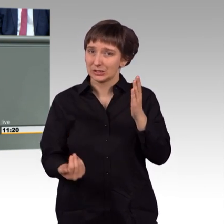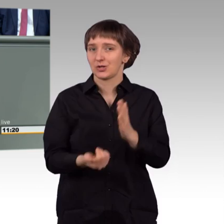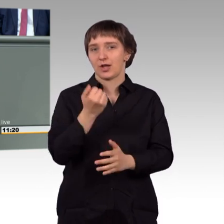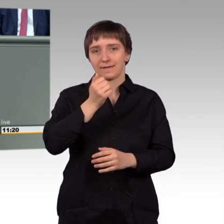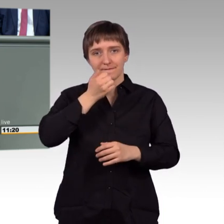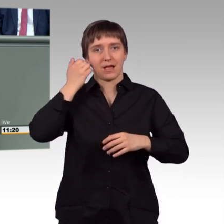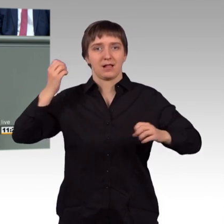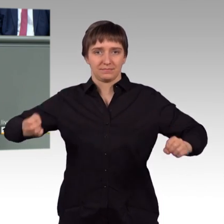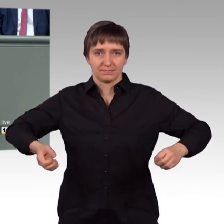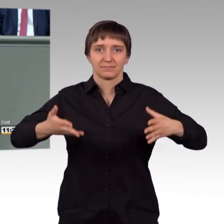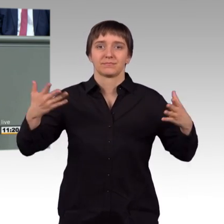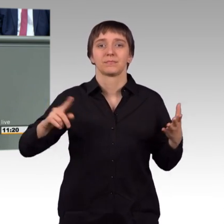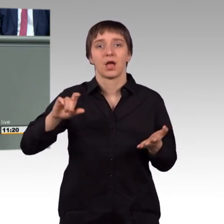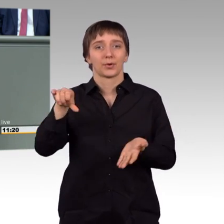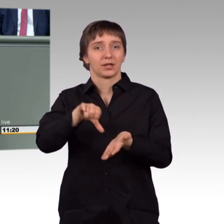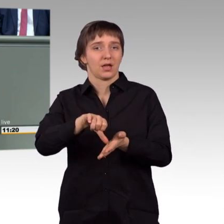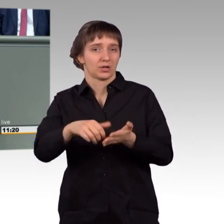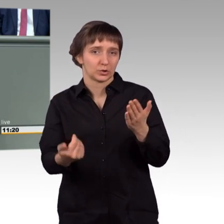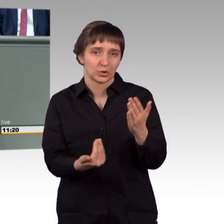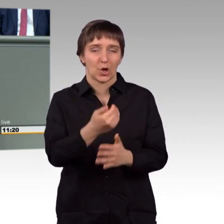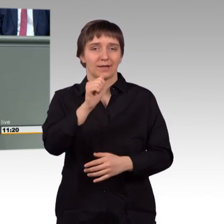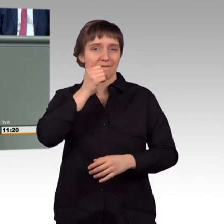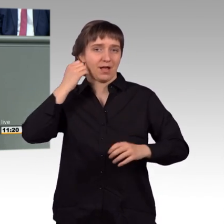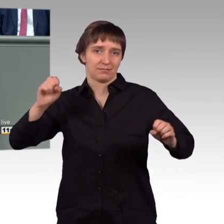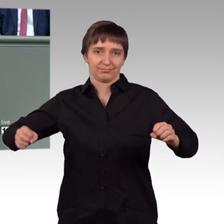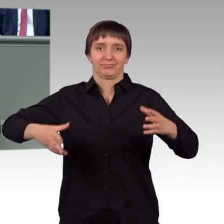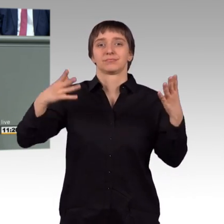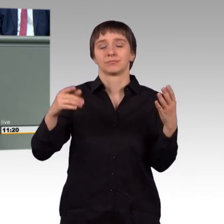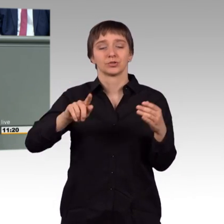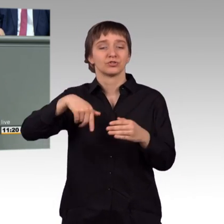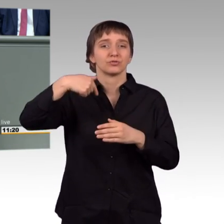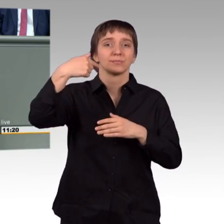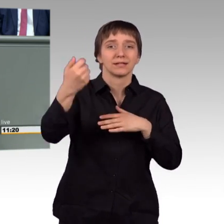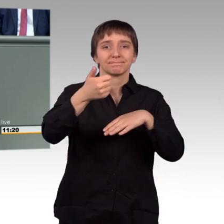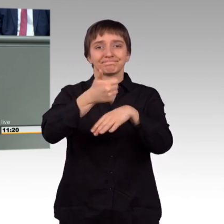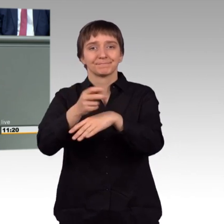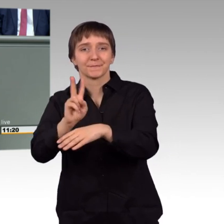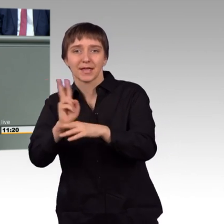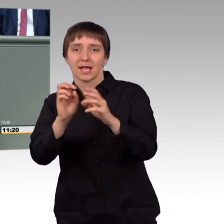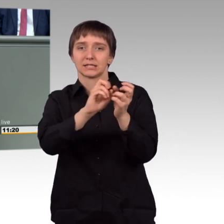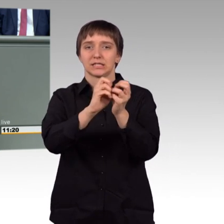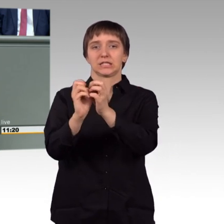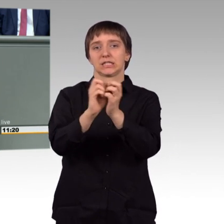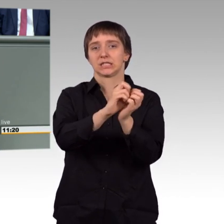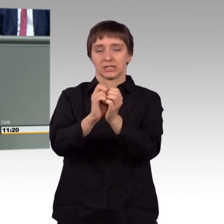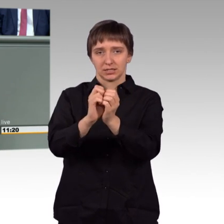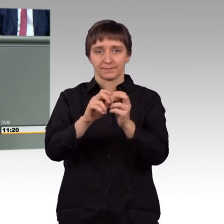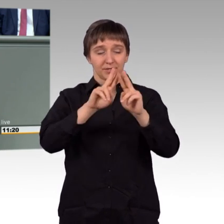Irak. Quasi der Kampf um diese Ordnung hat begonnen. Und die internationale Gemeinschaft scheint auf diese Phase nicht